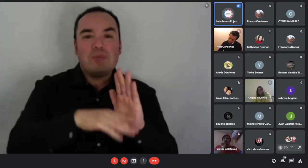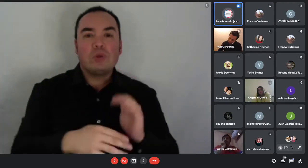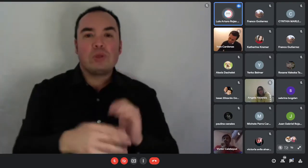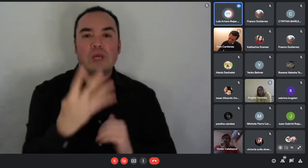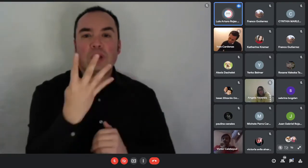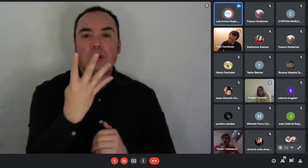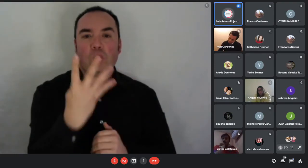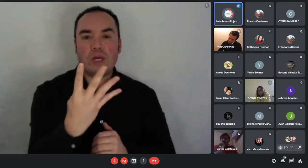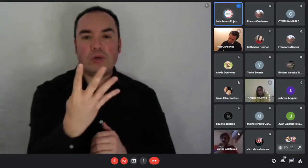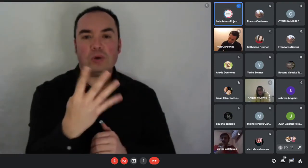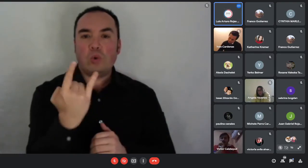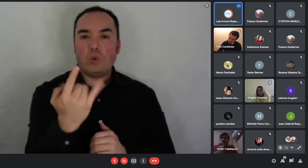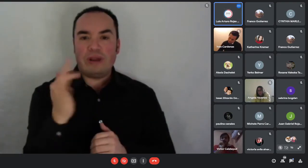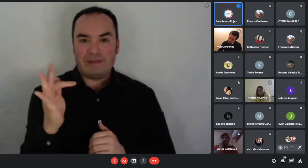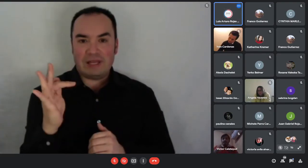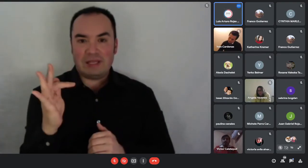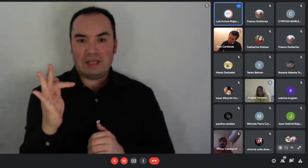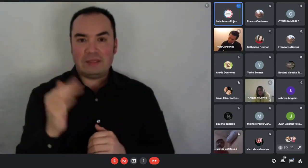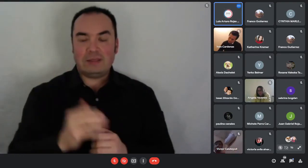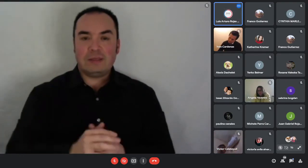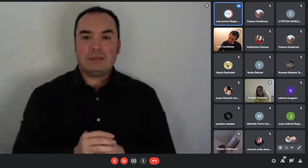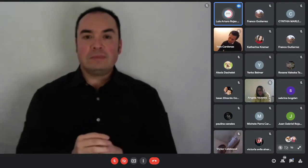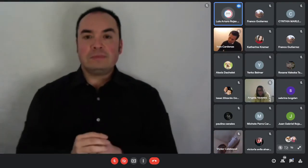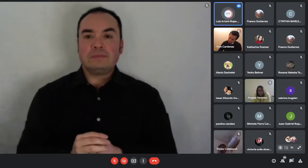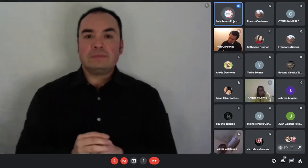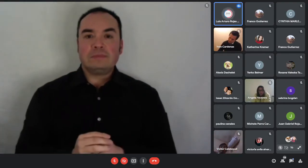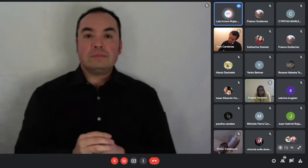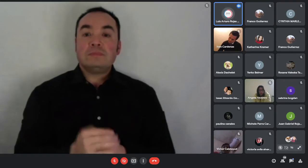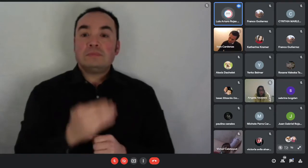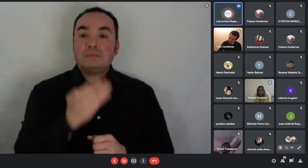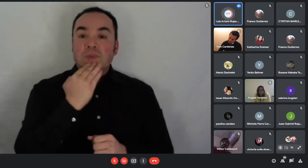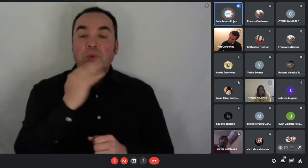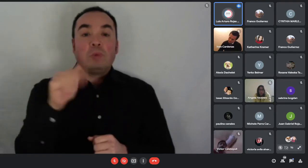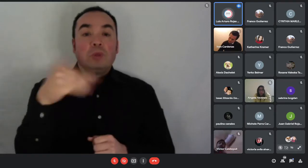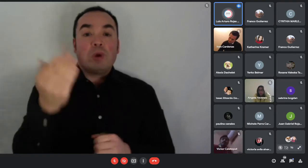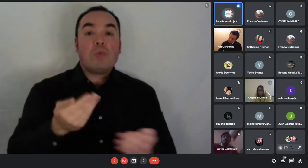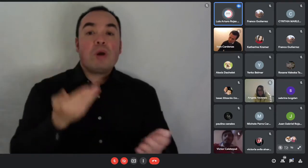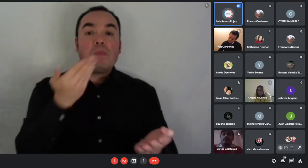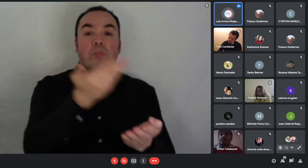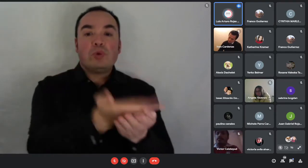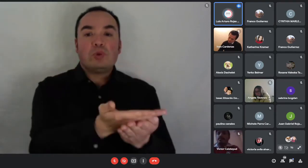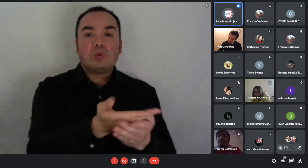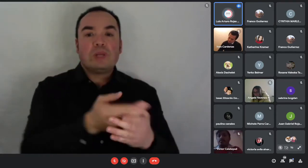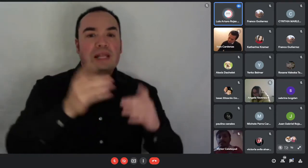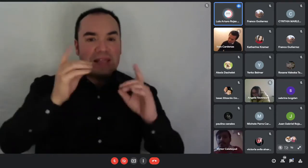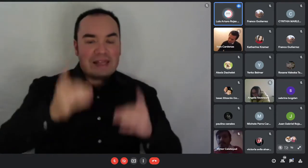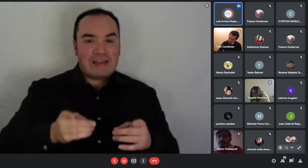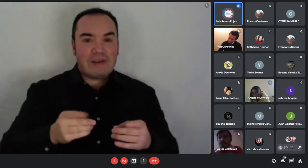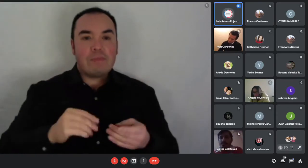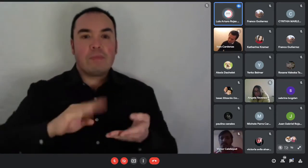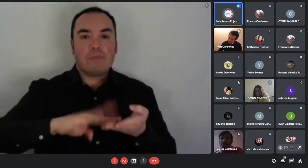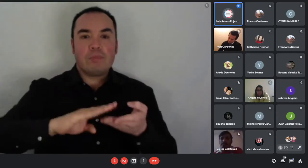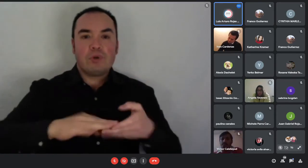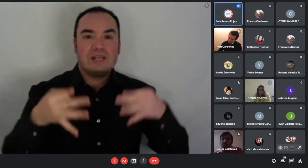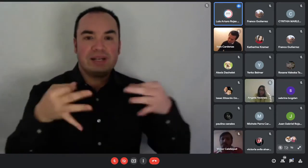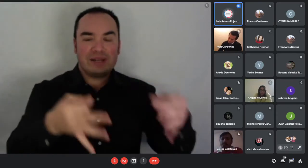Al momento de postular, deben presentar las seis últimas liquidaciones, cotizaciones o informes de servicios de respuestas